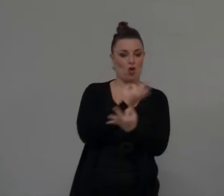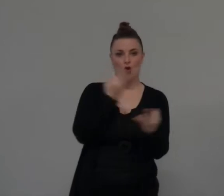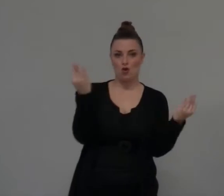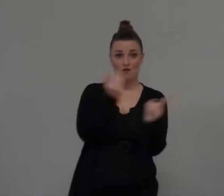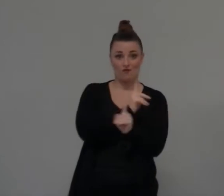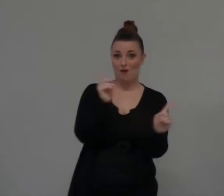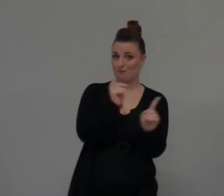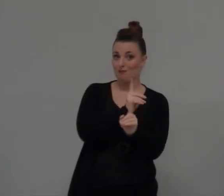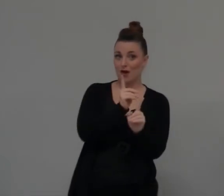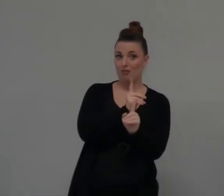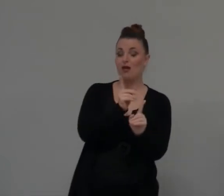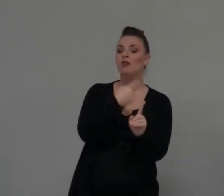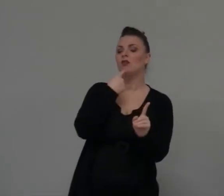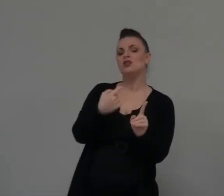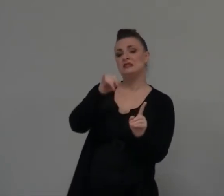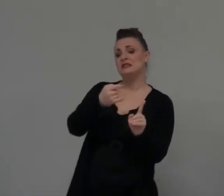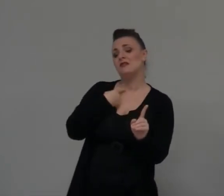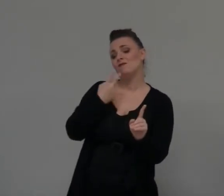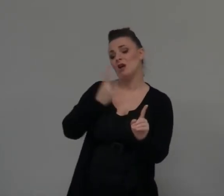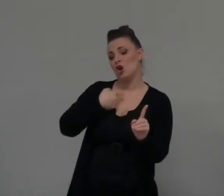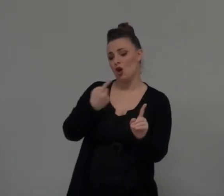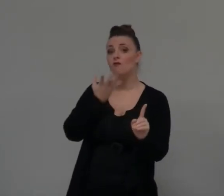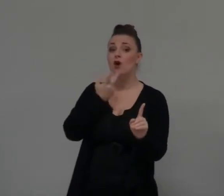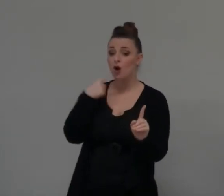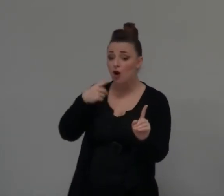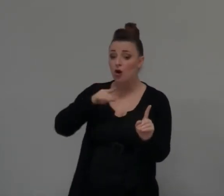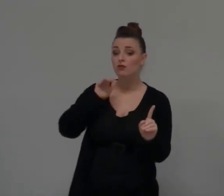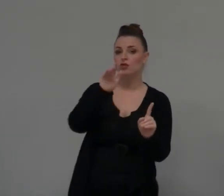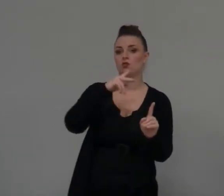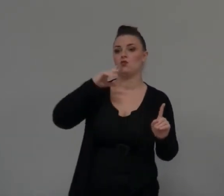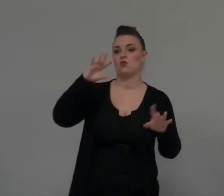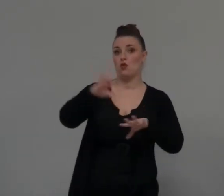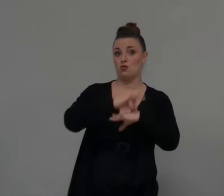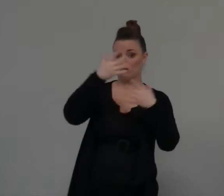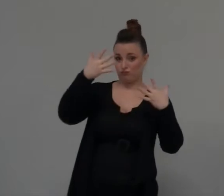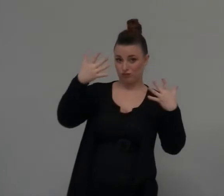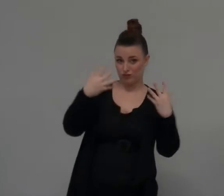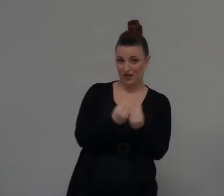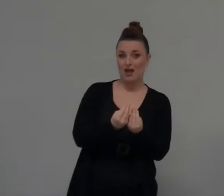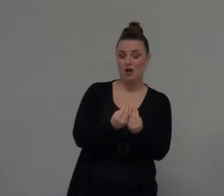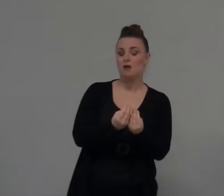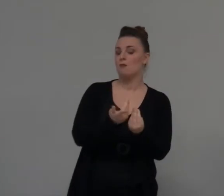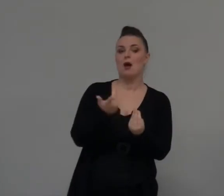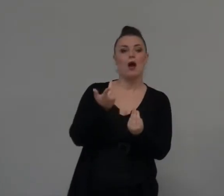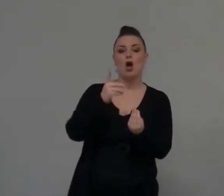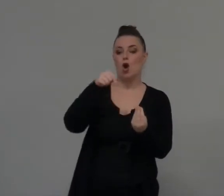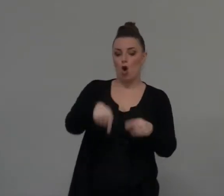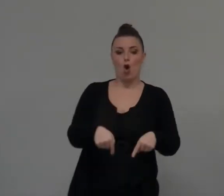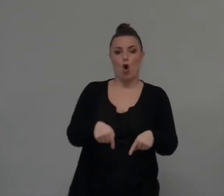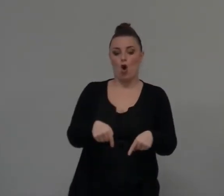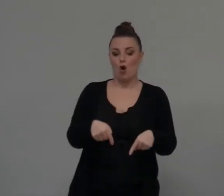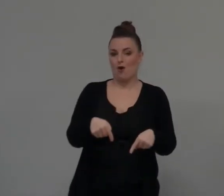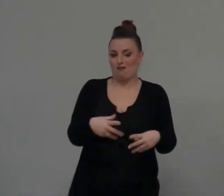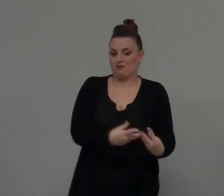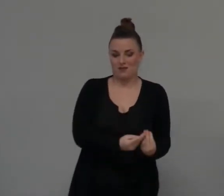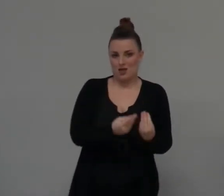lui vuole lei come moglie, ma solo quando sarà possibile avere il palese di diritto, perché c